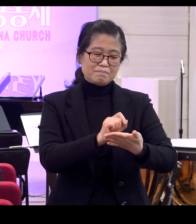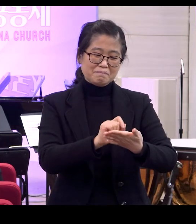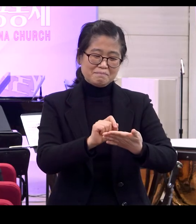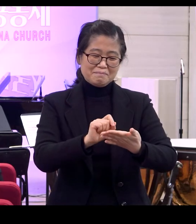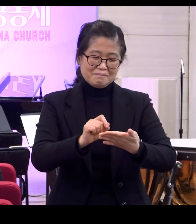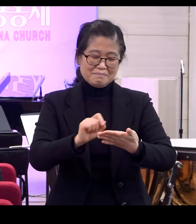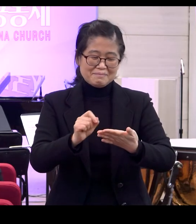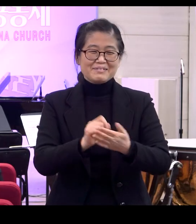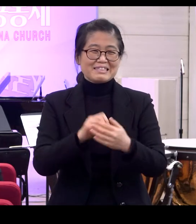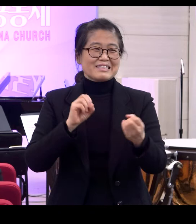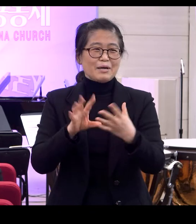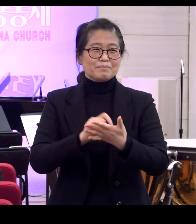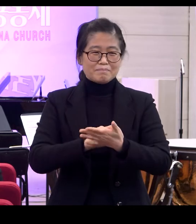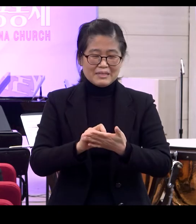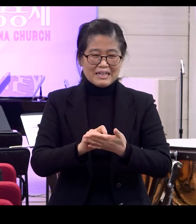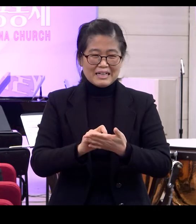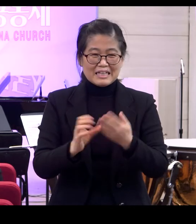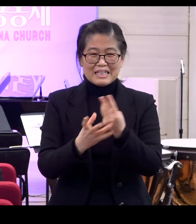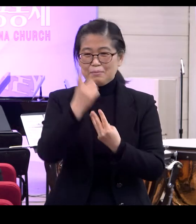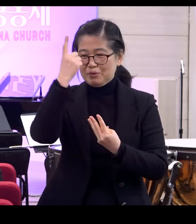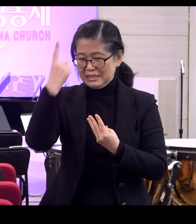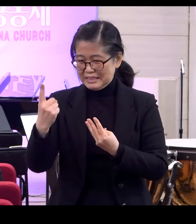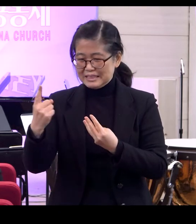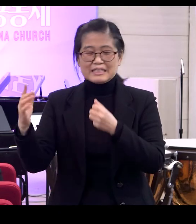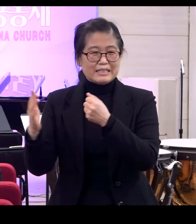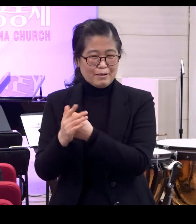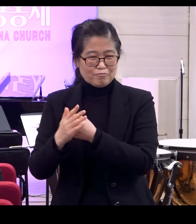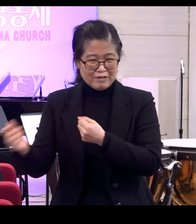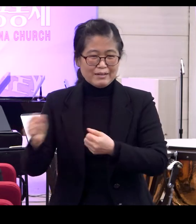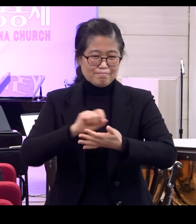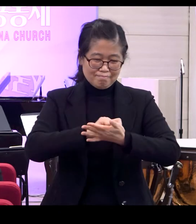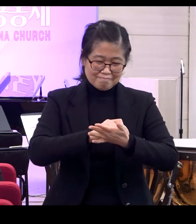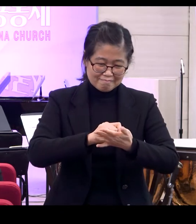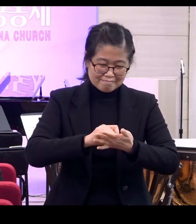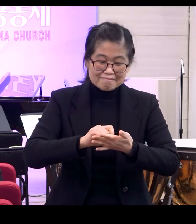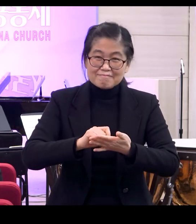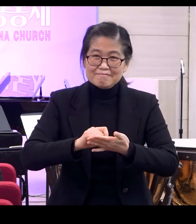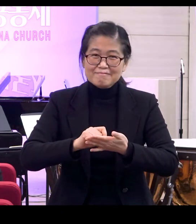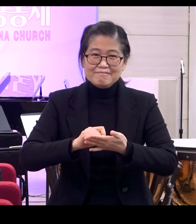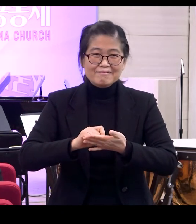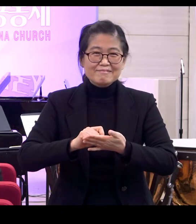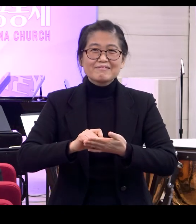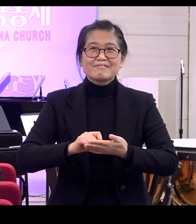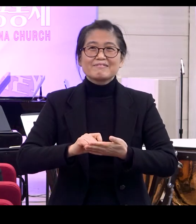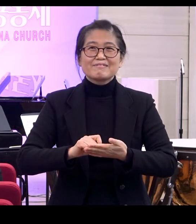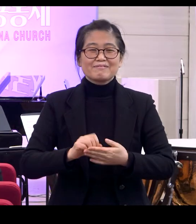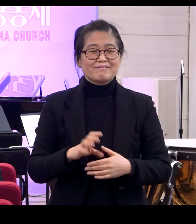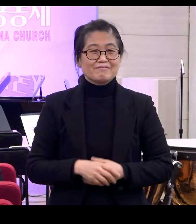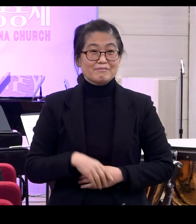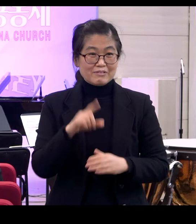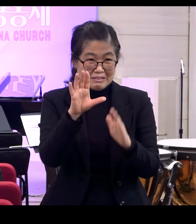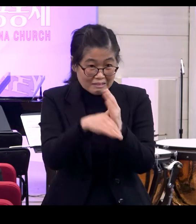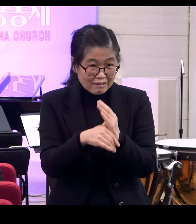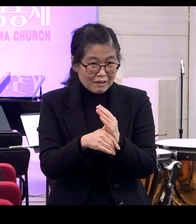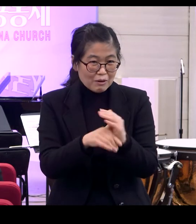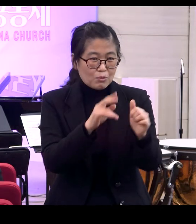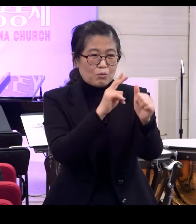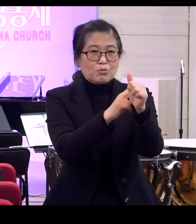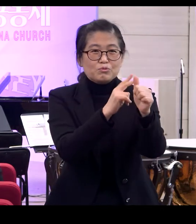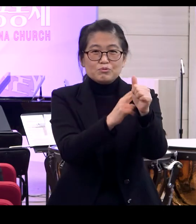답으로 그냥 삼의 일체이기에 그렇다고 제가 답까지 노트 필기를 하고 있었어요 그런데 그때 교수님이